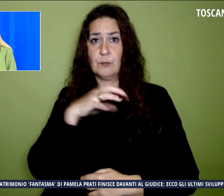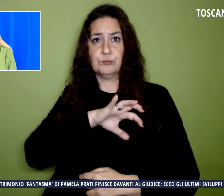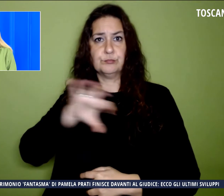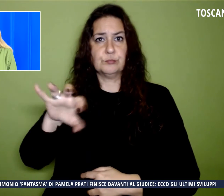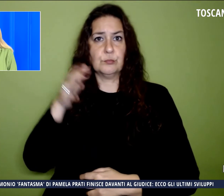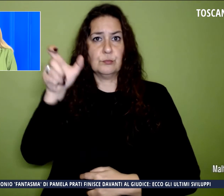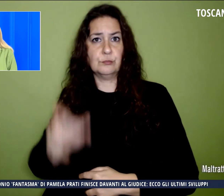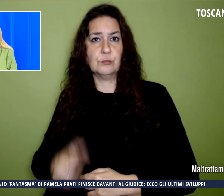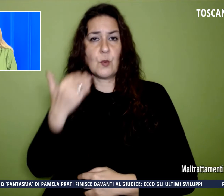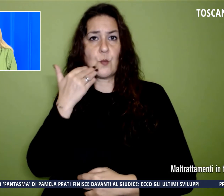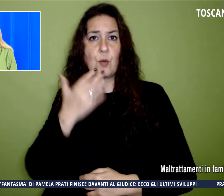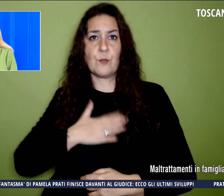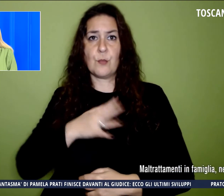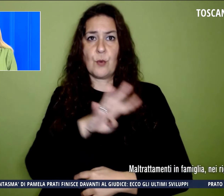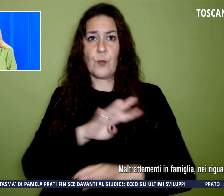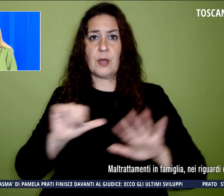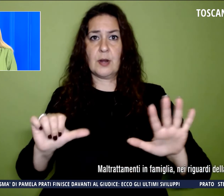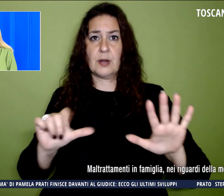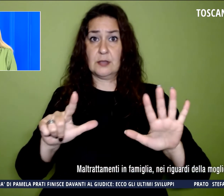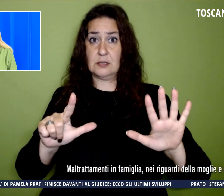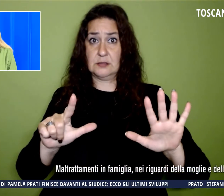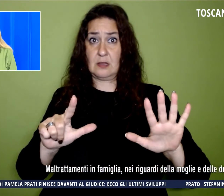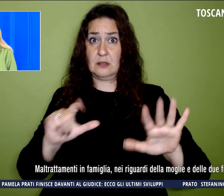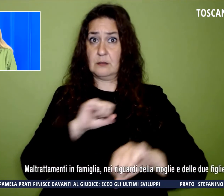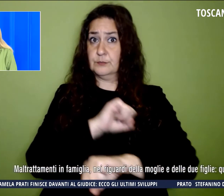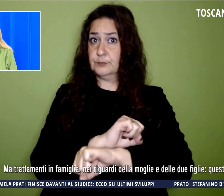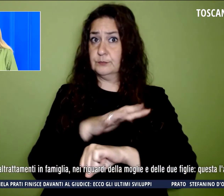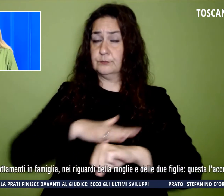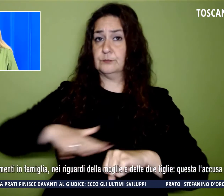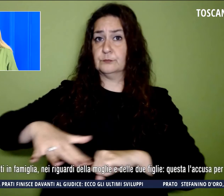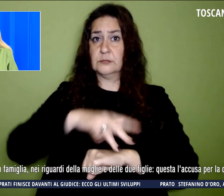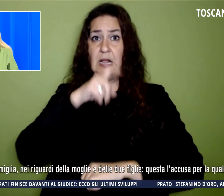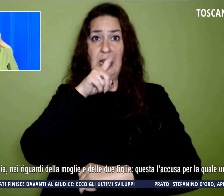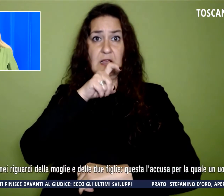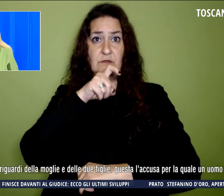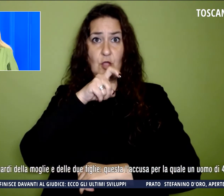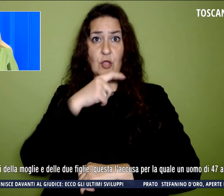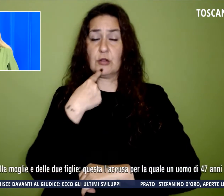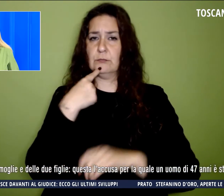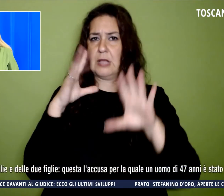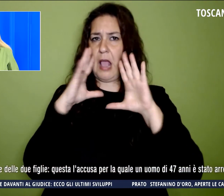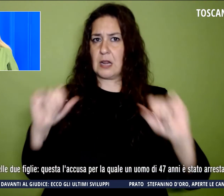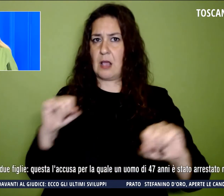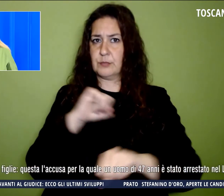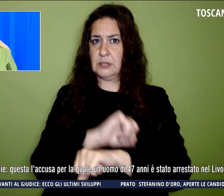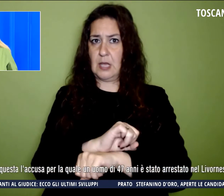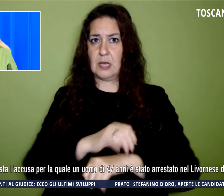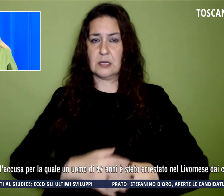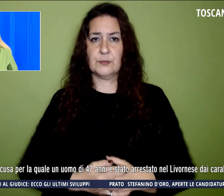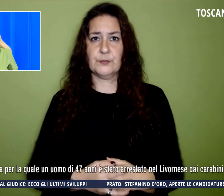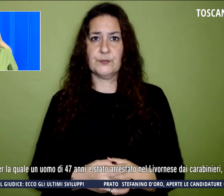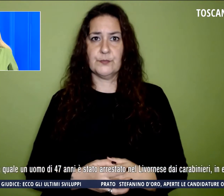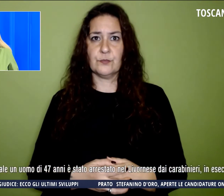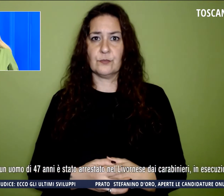anni è stato arrestato nel Livornese dai carabinieri. I primi segnali